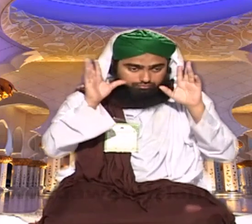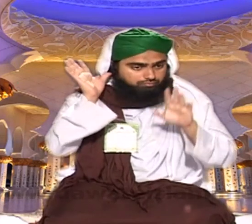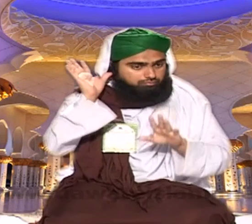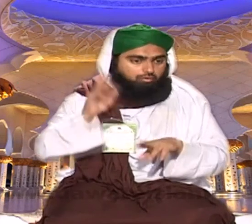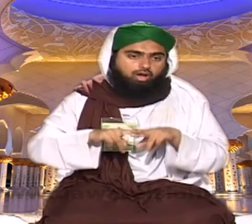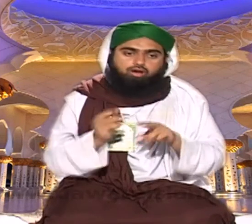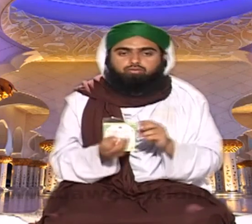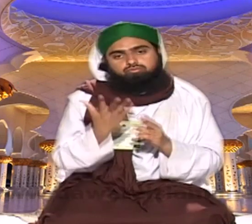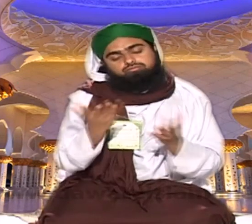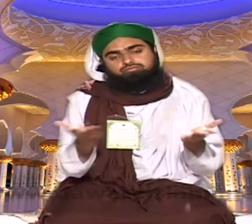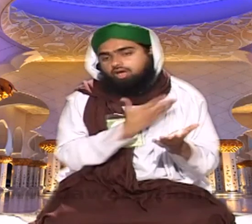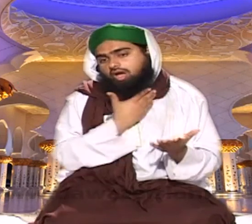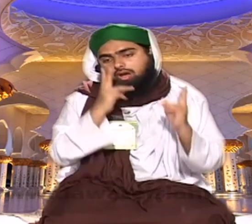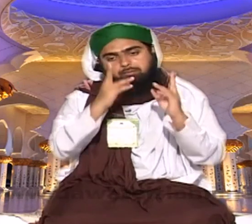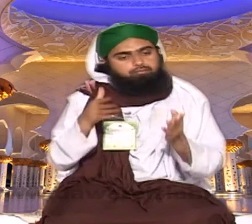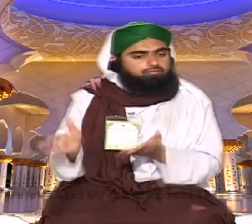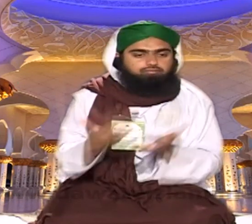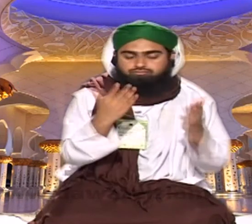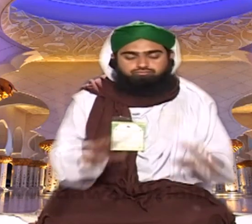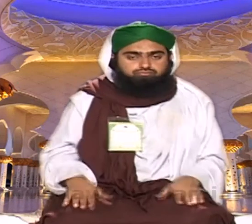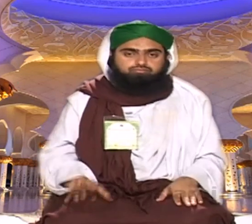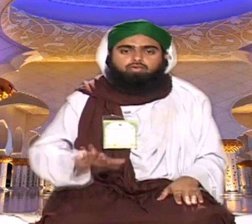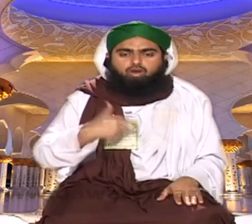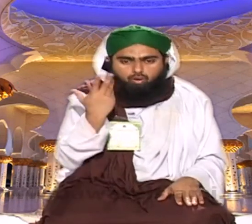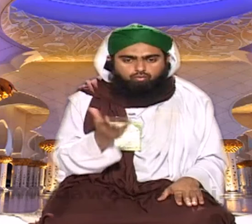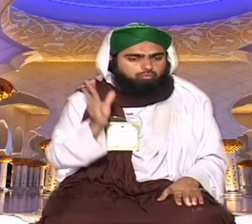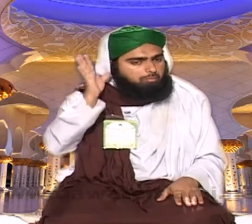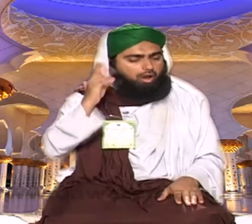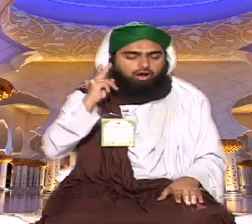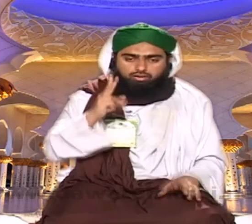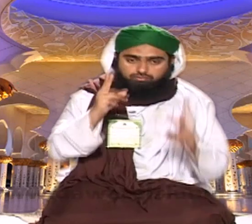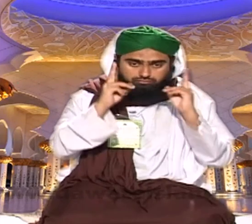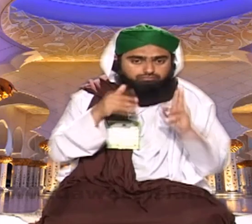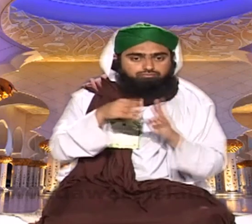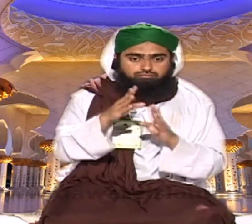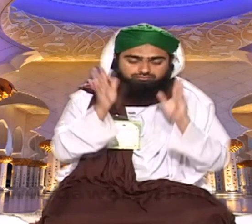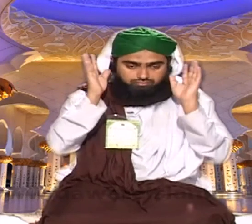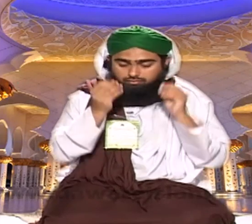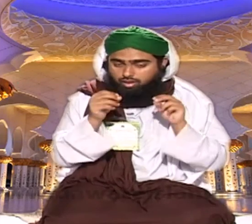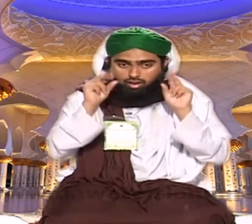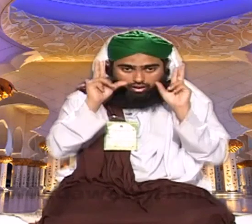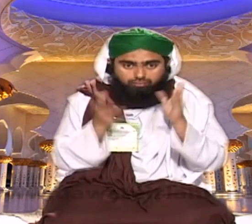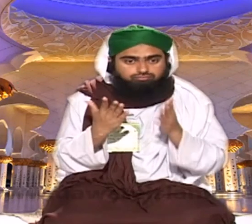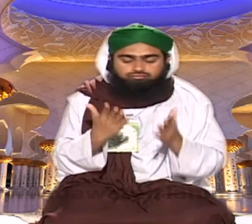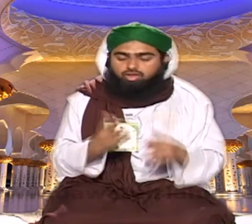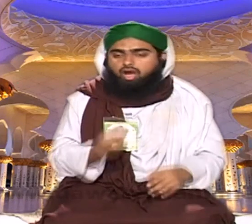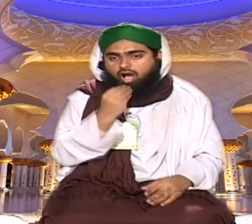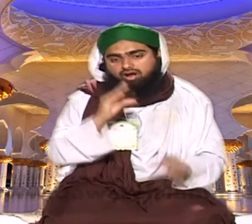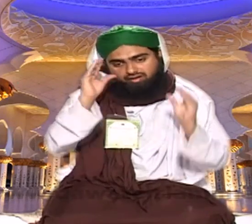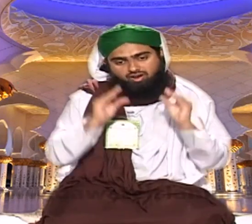کھلتی تو آلہ حضرت رحمت اللہ نے فرماتے ہیں کہ کھانا کم کھاؤ ہم لوگ ہیں دے بڑے یاد نتیجہ تنیا